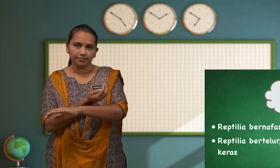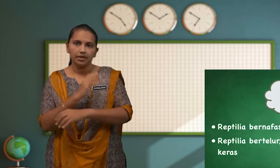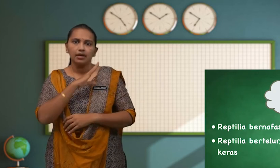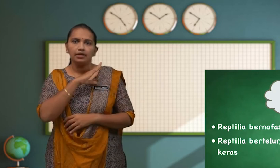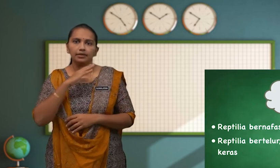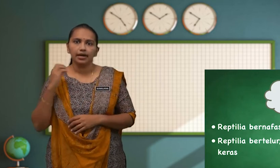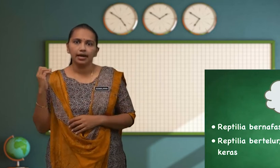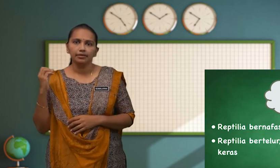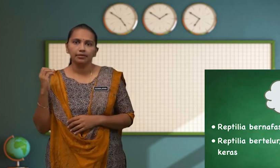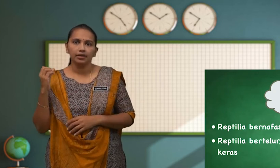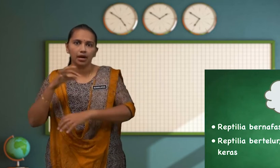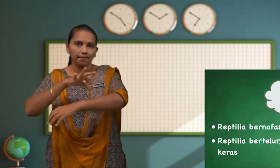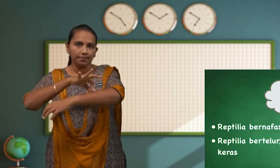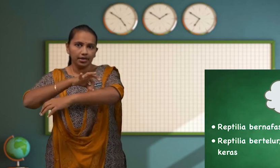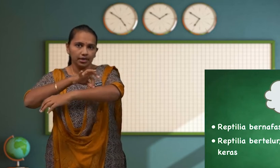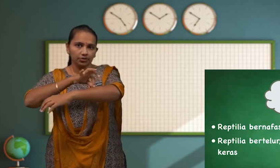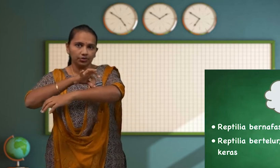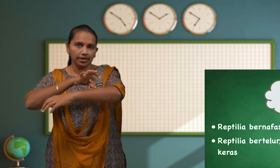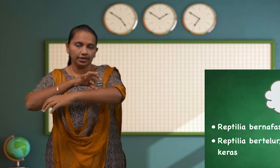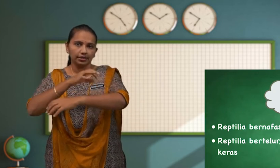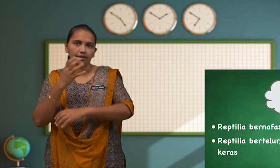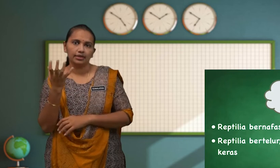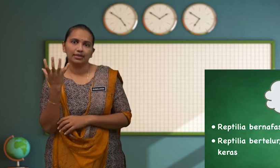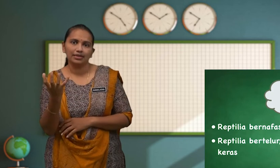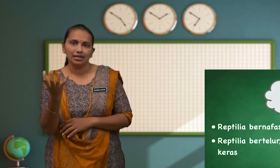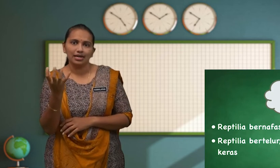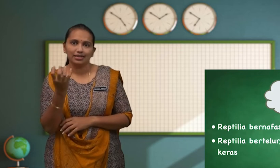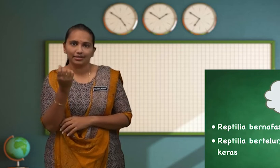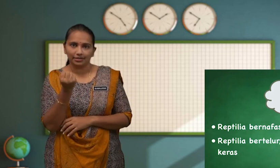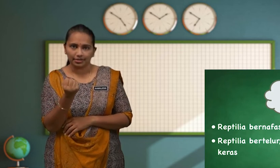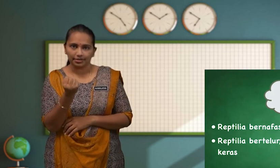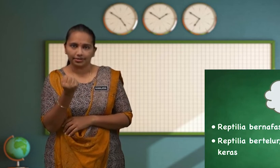Dan Berkulit Keras